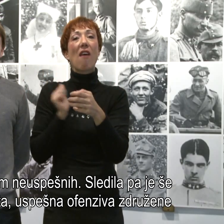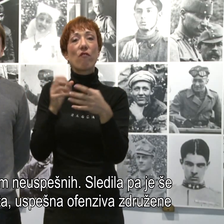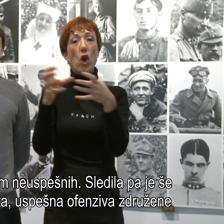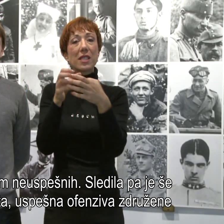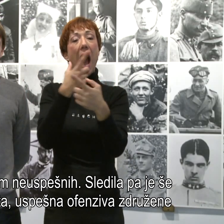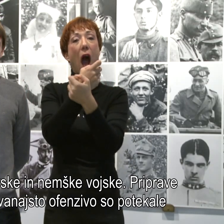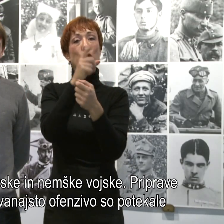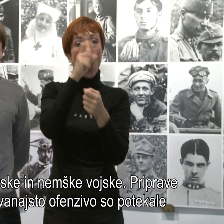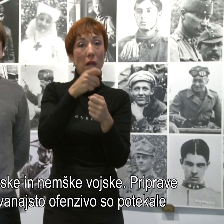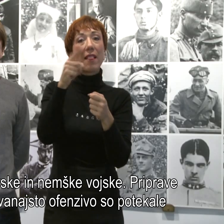-ogarske in njemške vojske.